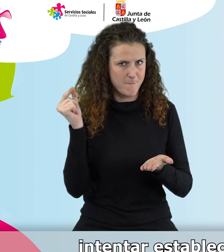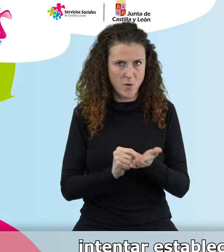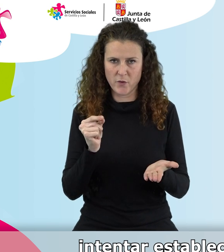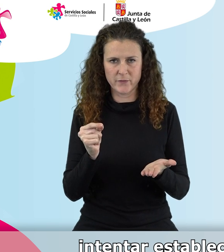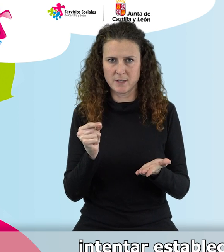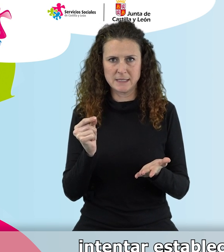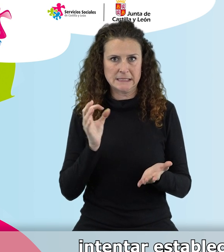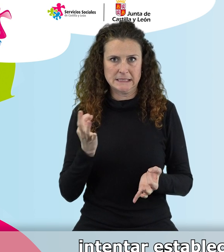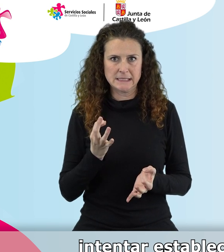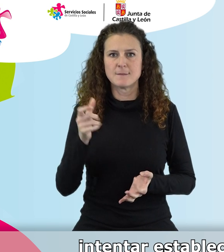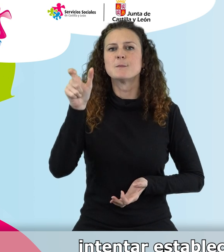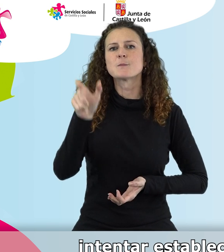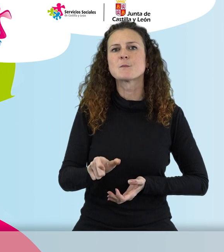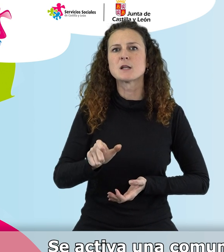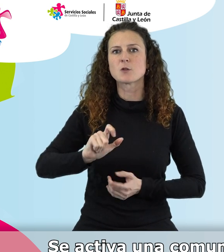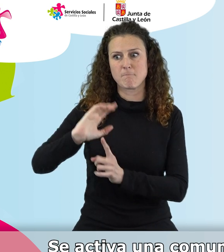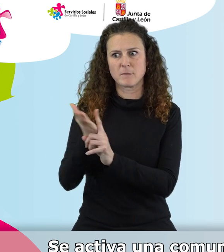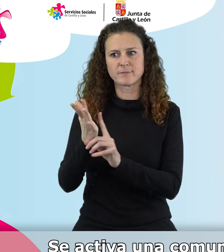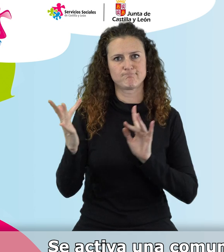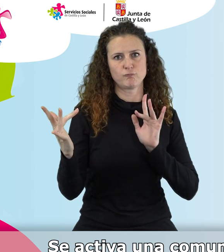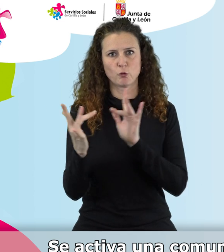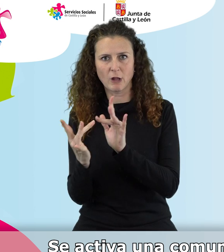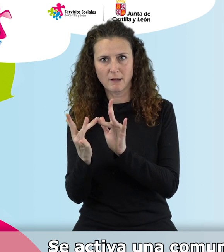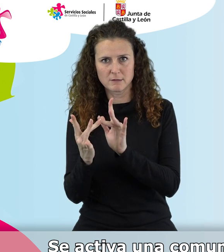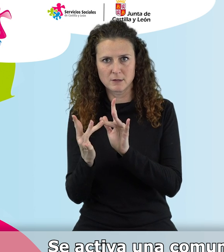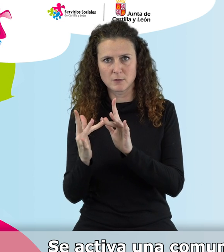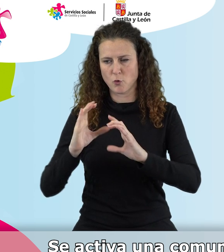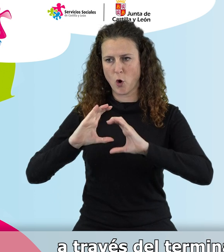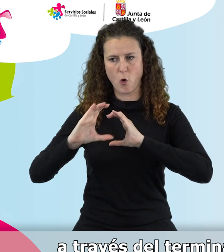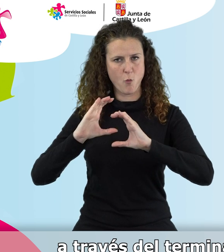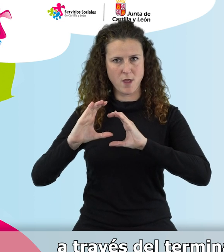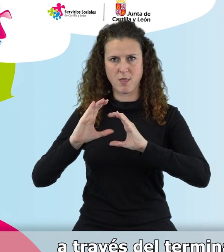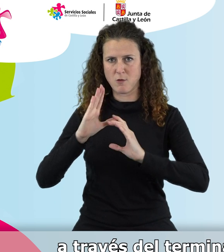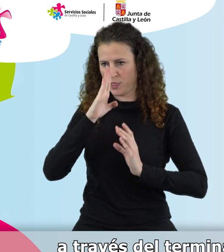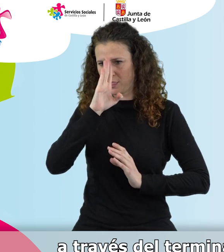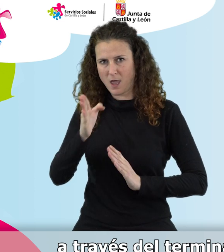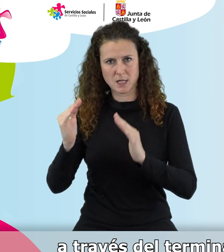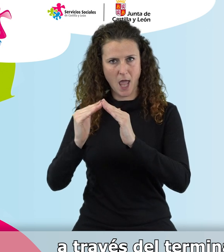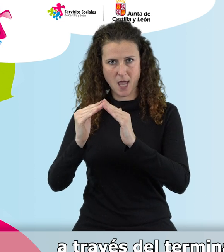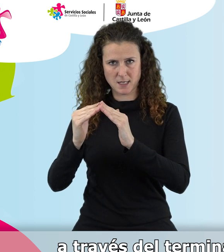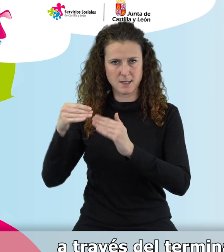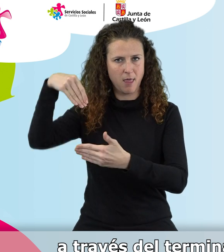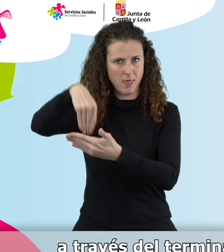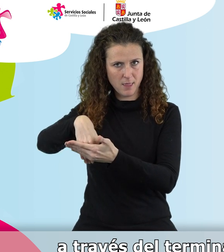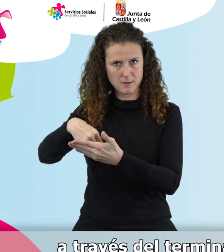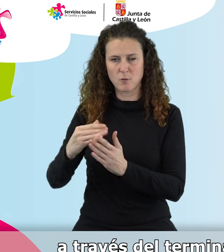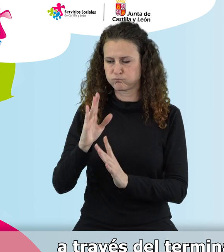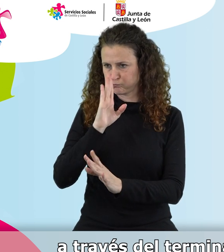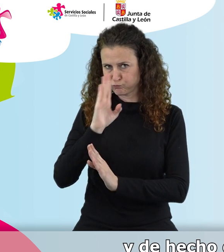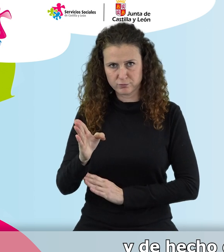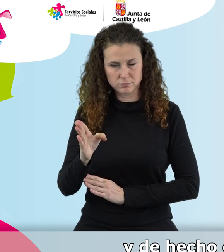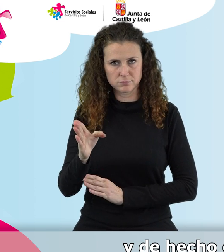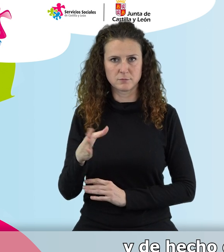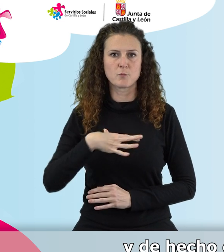intentar establecer contacto con la persona. Se activa una comunicación directa con el hogar a través del terminal domiciliario y puede